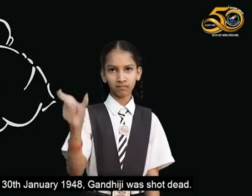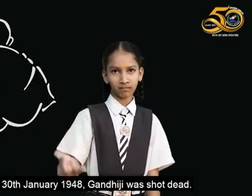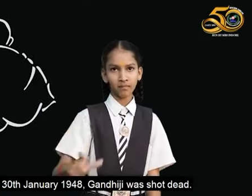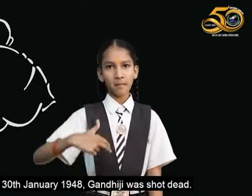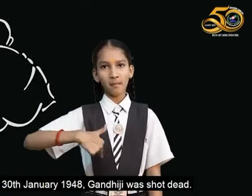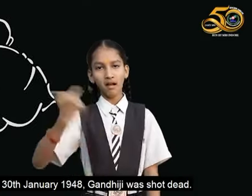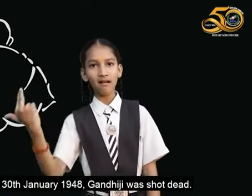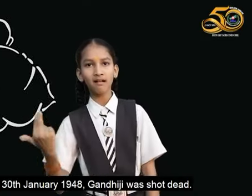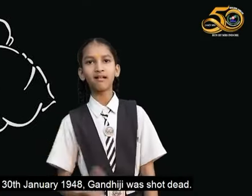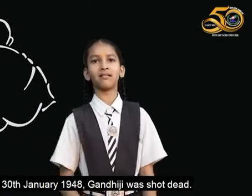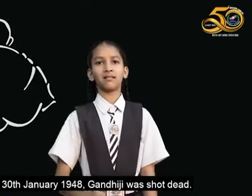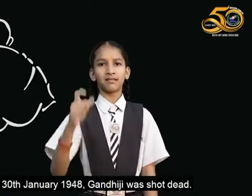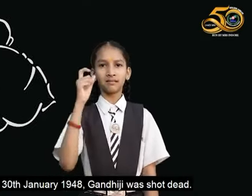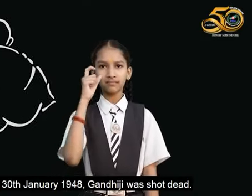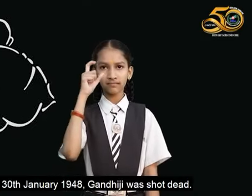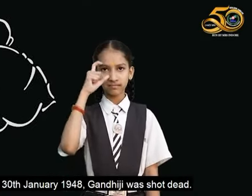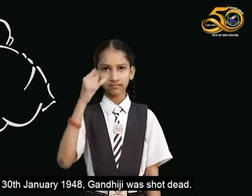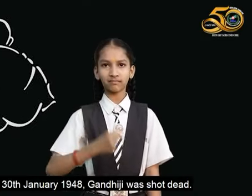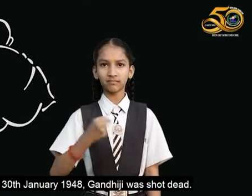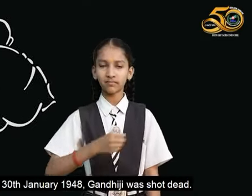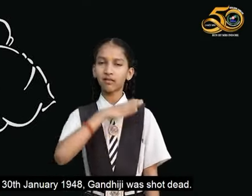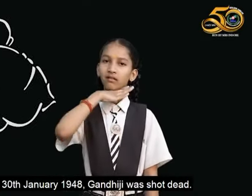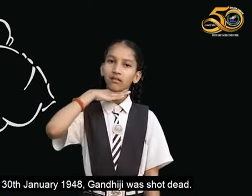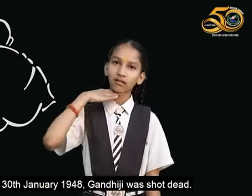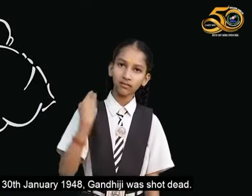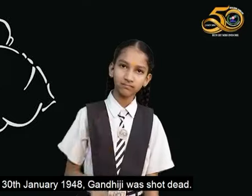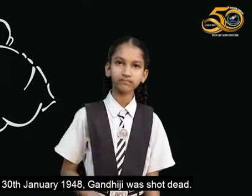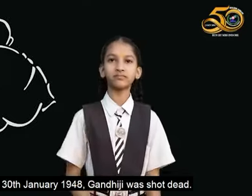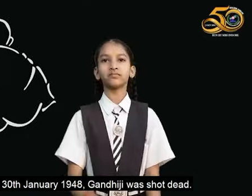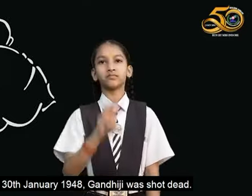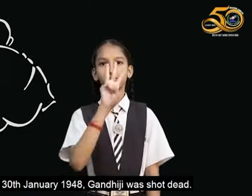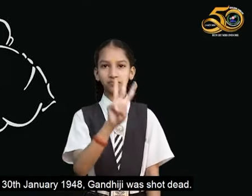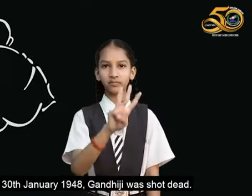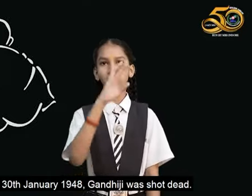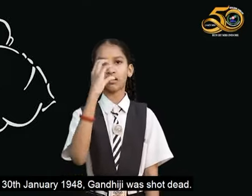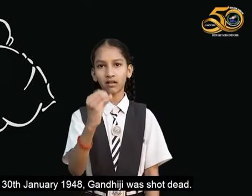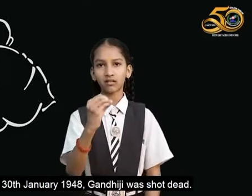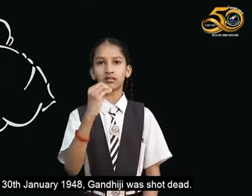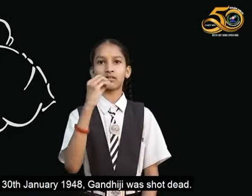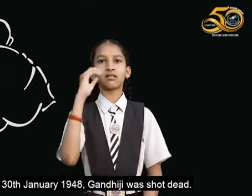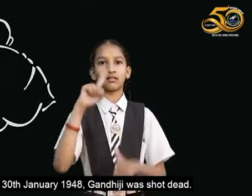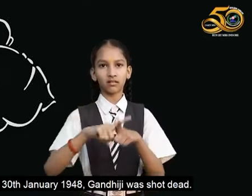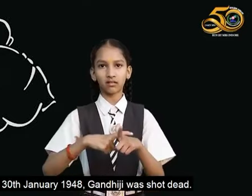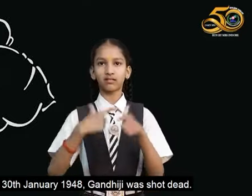तीस जन्वरी उन्नीस सो अड़्तालीस में गांधी जी की गोली मार कर